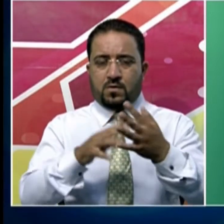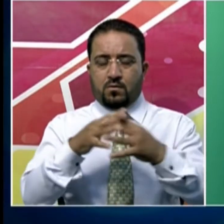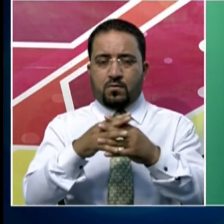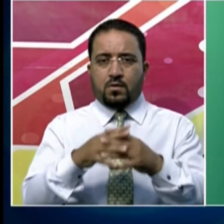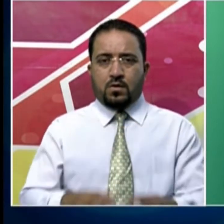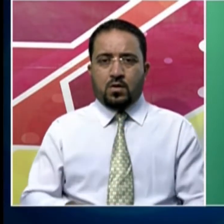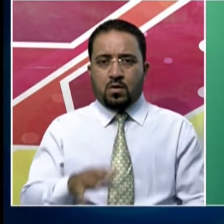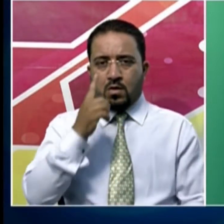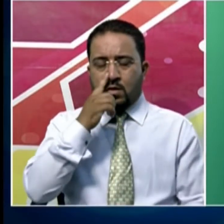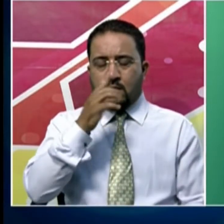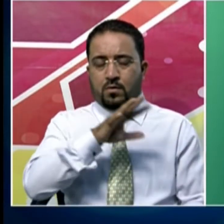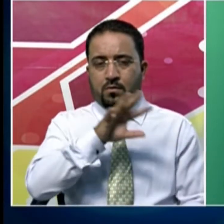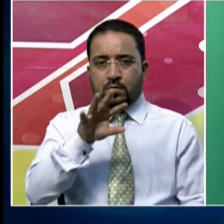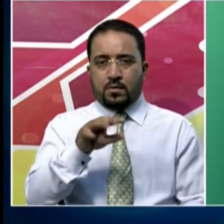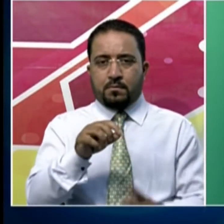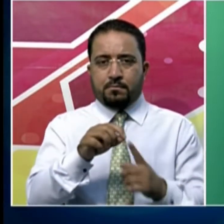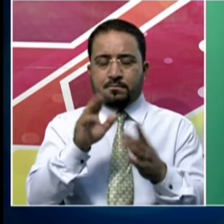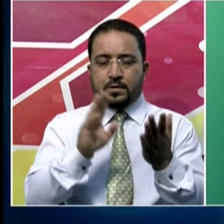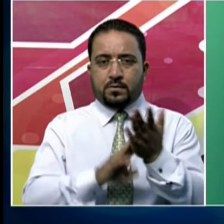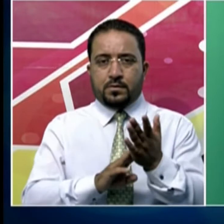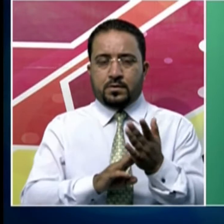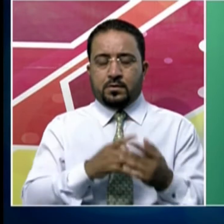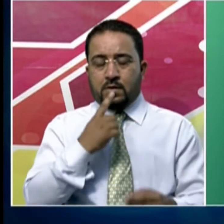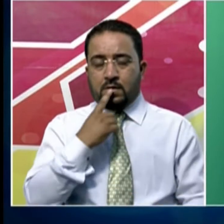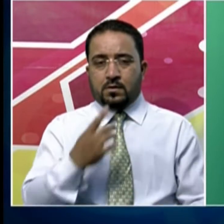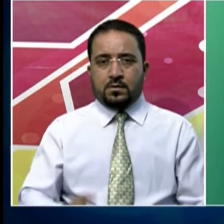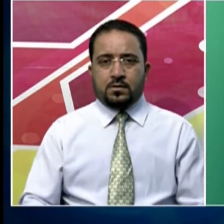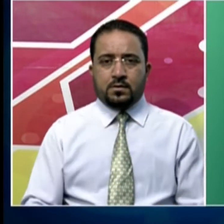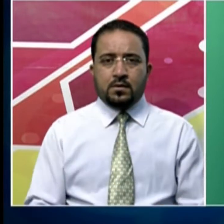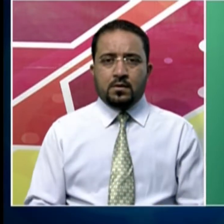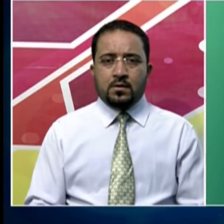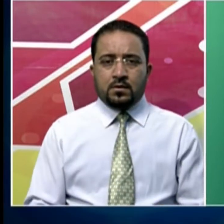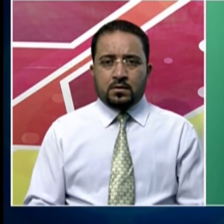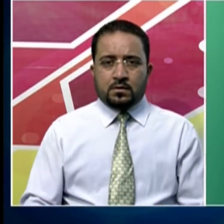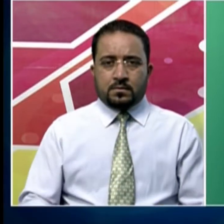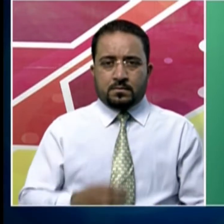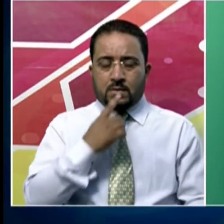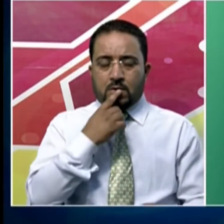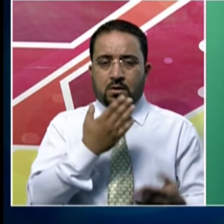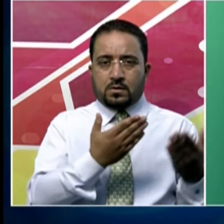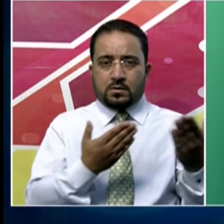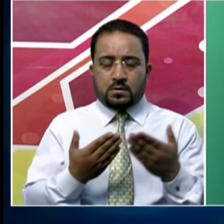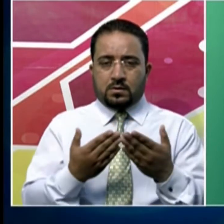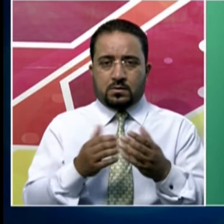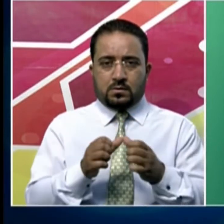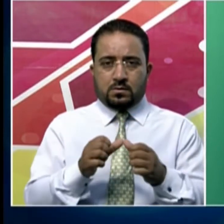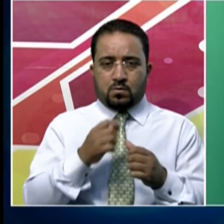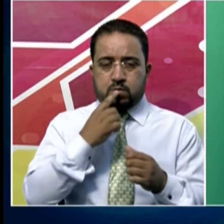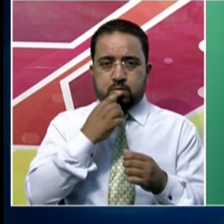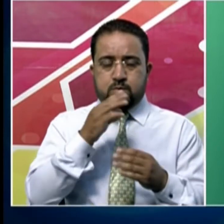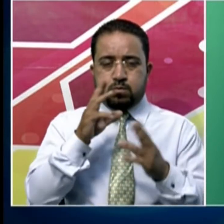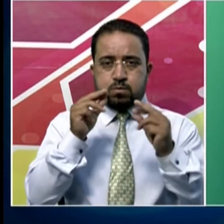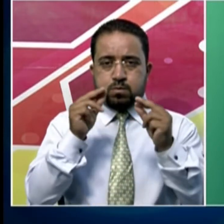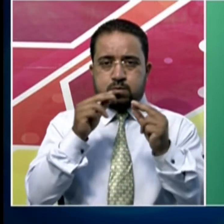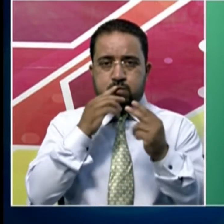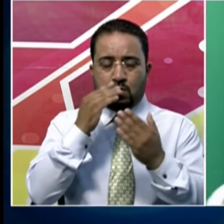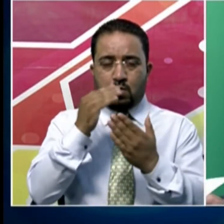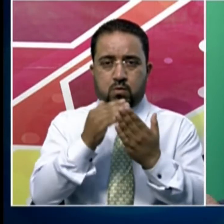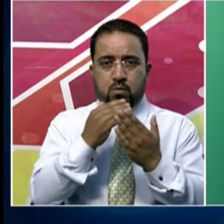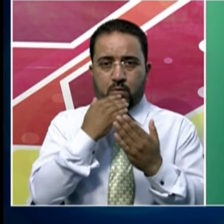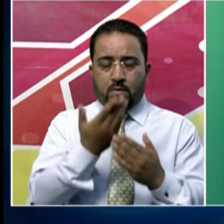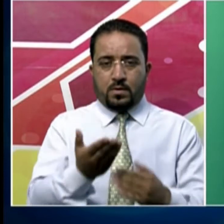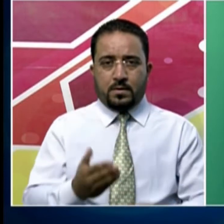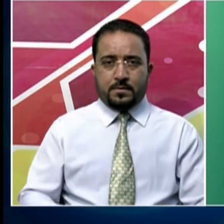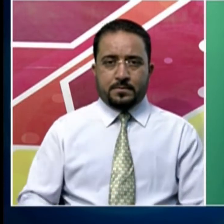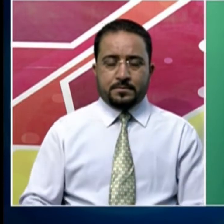زائیتونہ بیگم نے وزیراعظم کی طرف سے ان کا تذکرہ کرنے پر کافی مسررت ظاہر کی